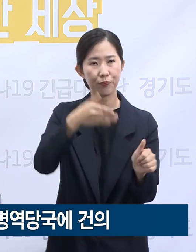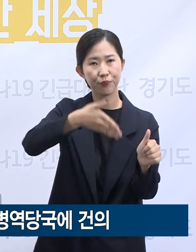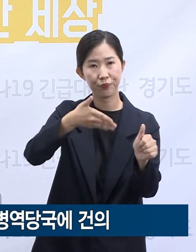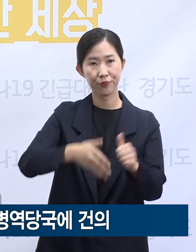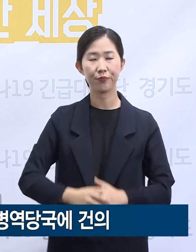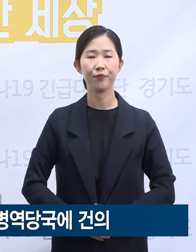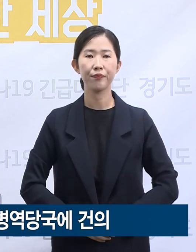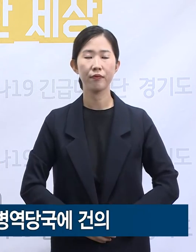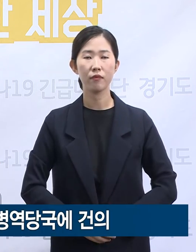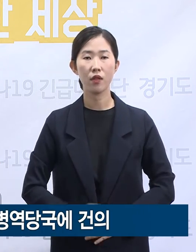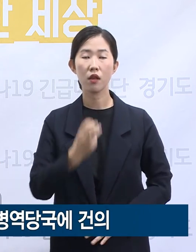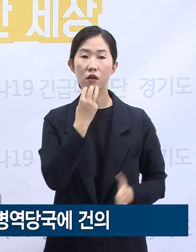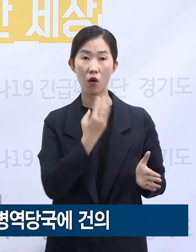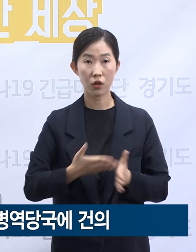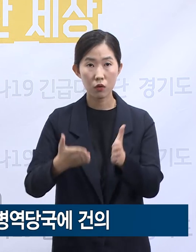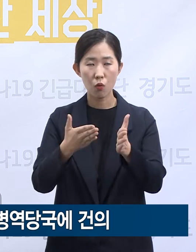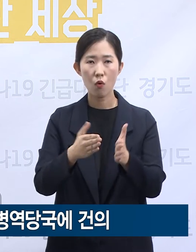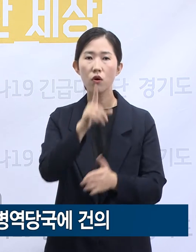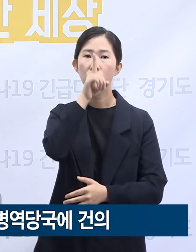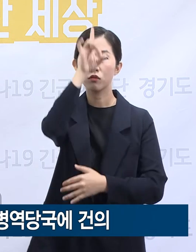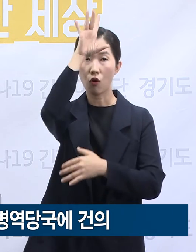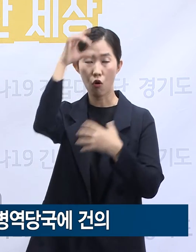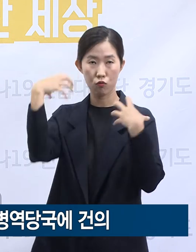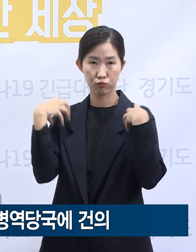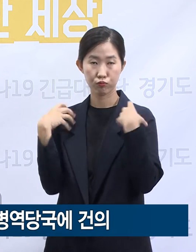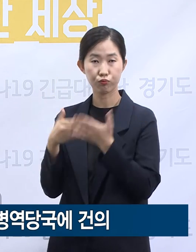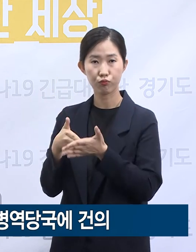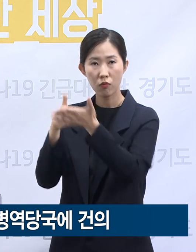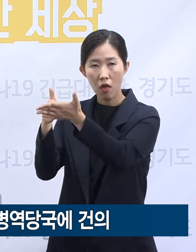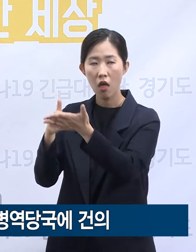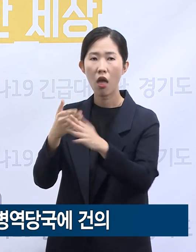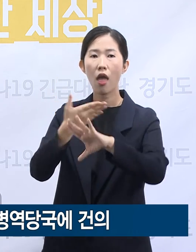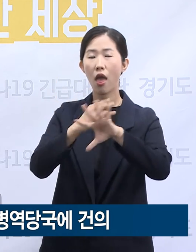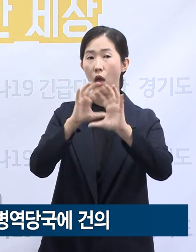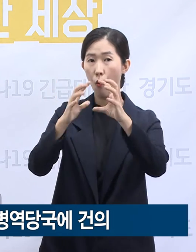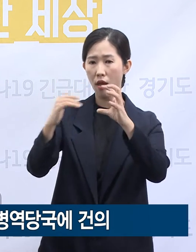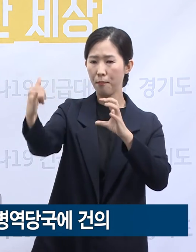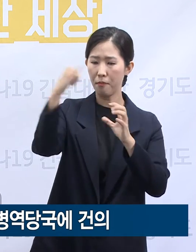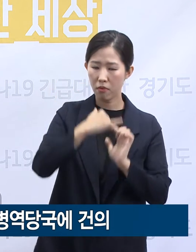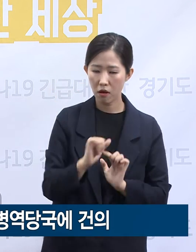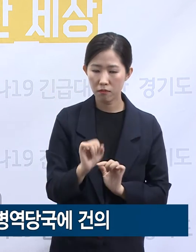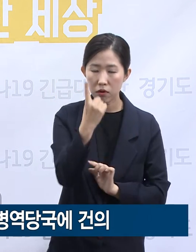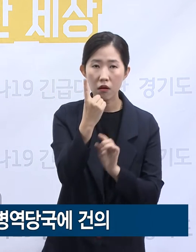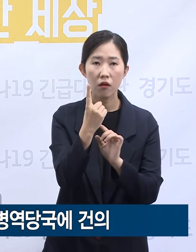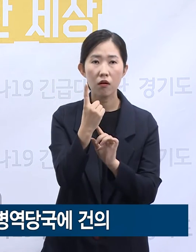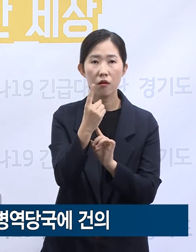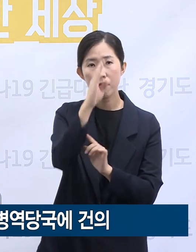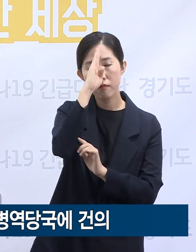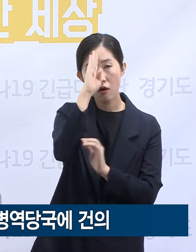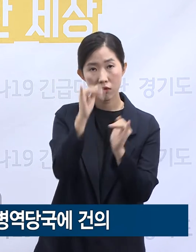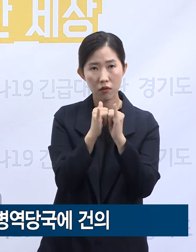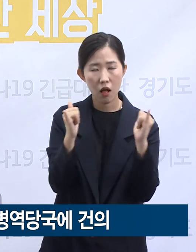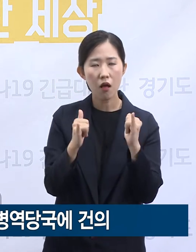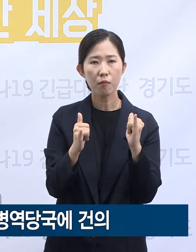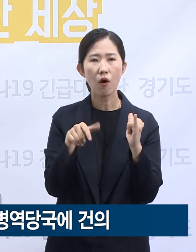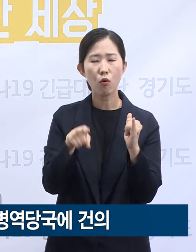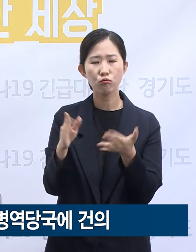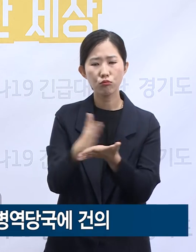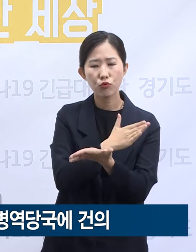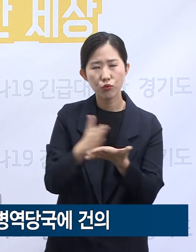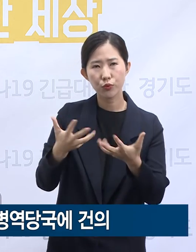경기도는 방역당국에게 해외입국으로 인한 확진자를 해외로 별도 분류해 줄 것을 건의할 계획입니다.